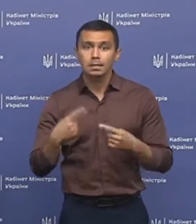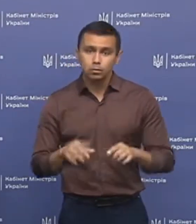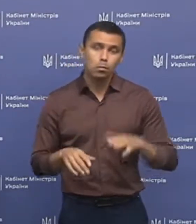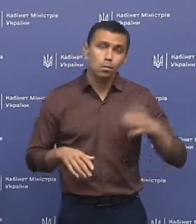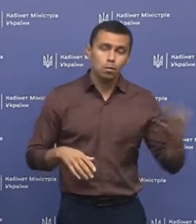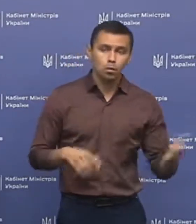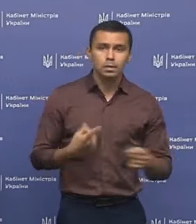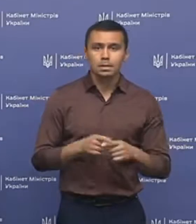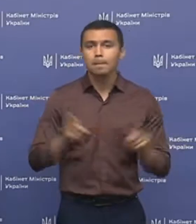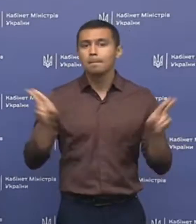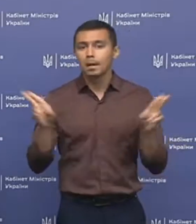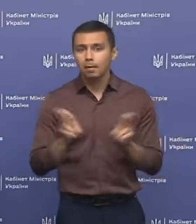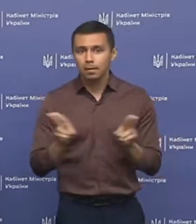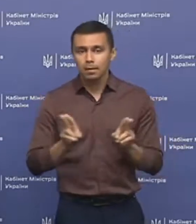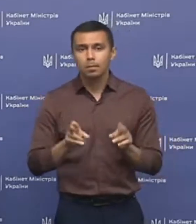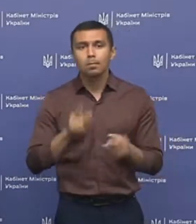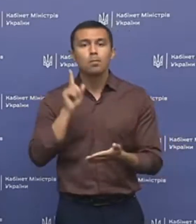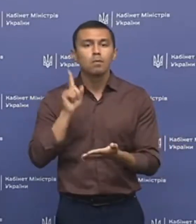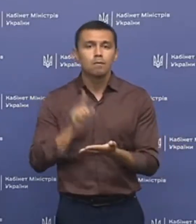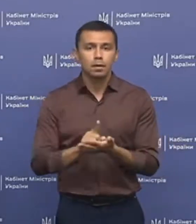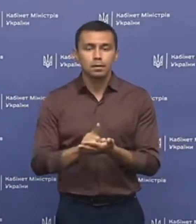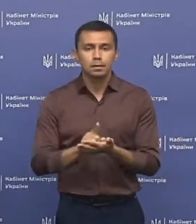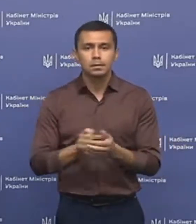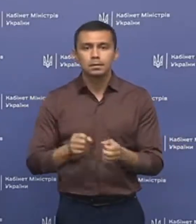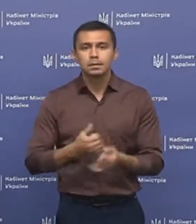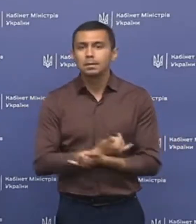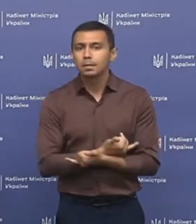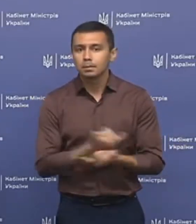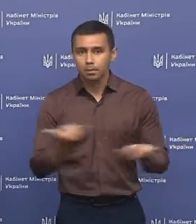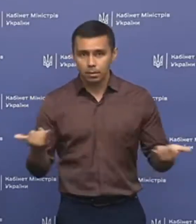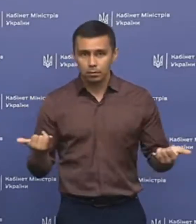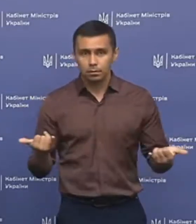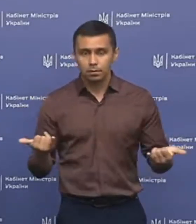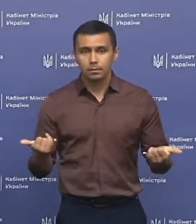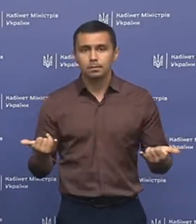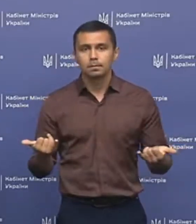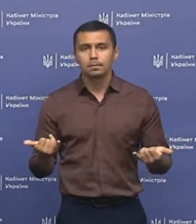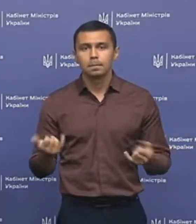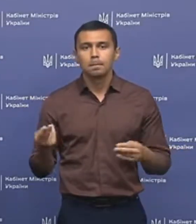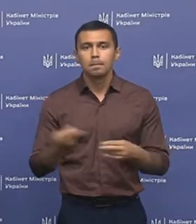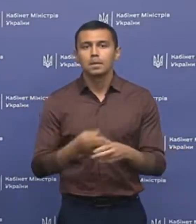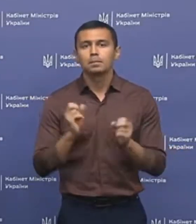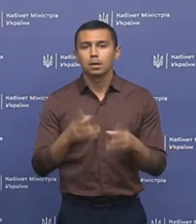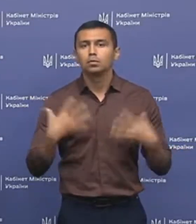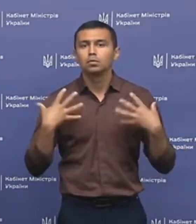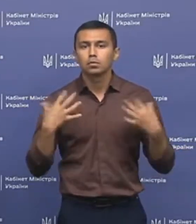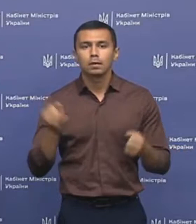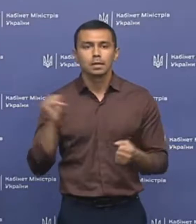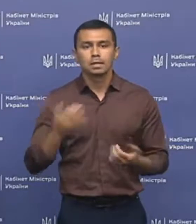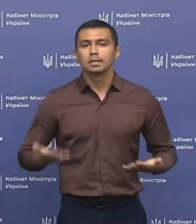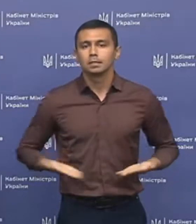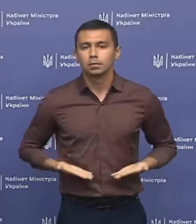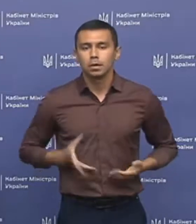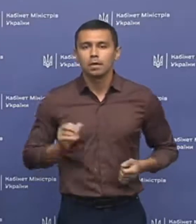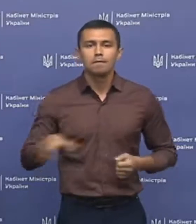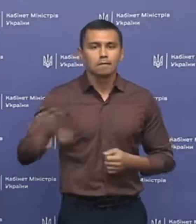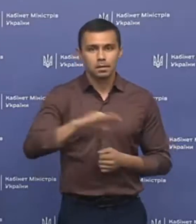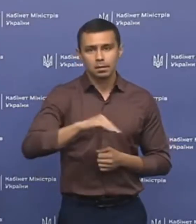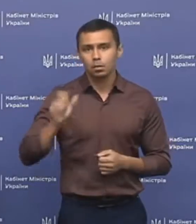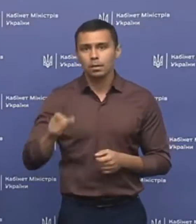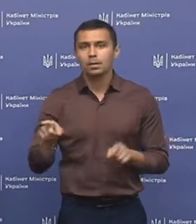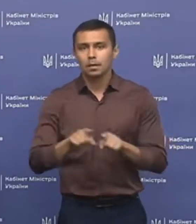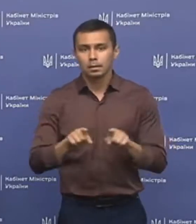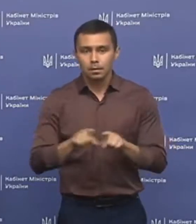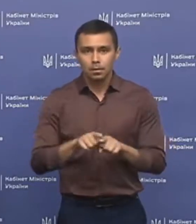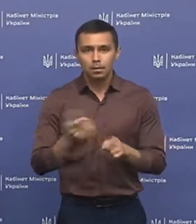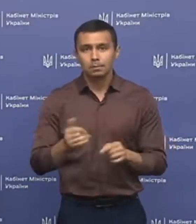іншого боку ці правила повинні забезпечувати безпеку здоров'я і життю як всіх громадян,